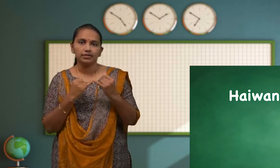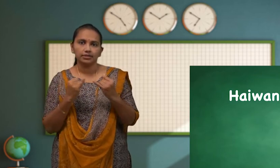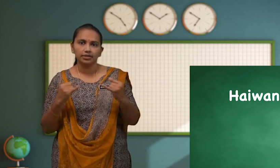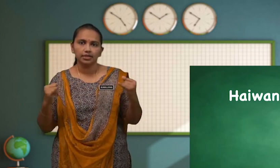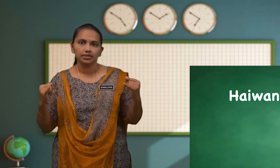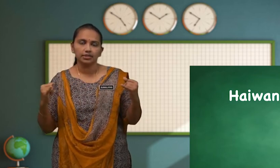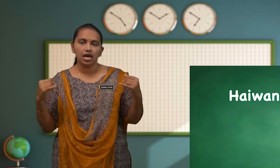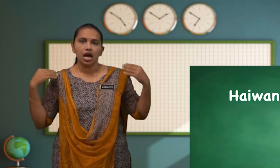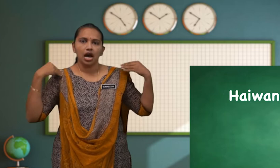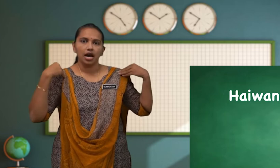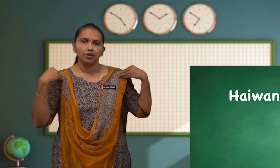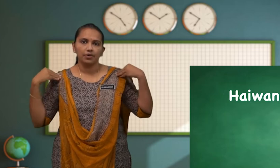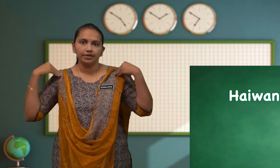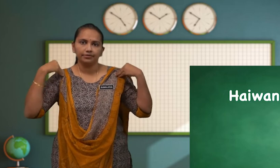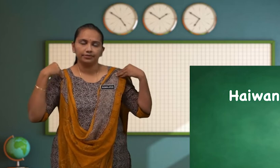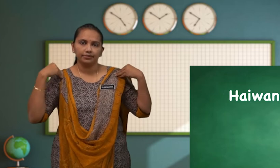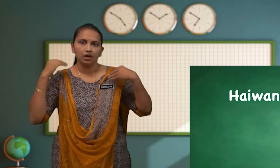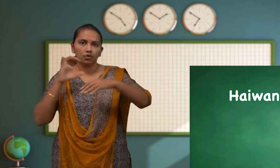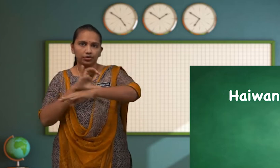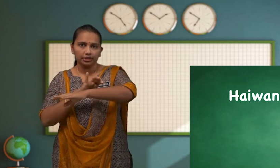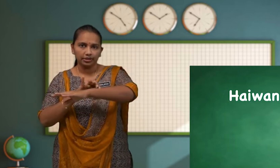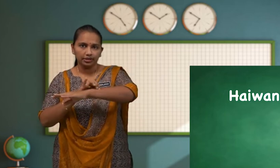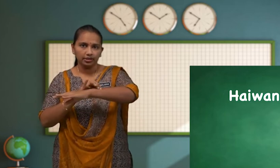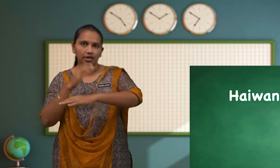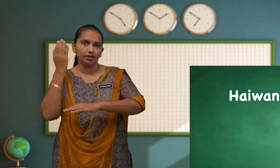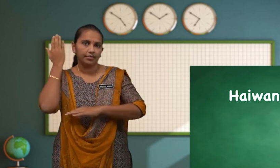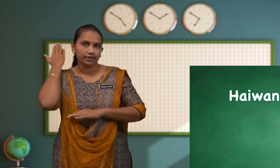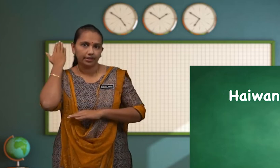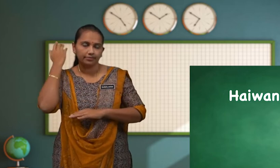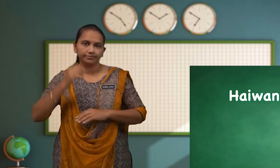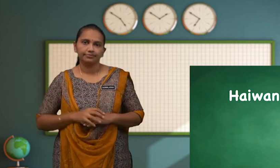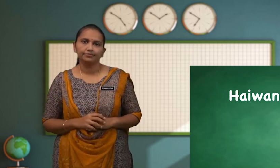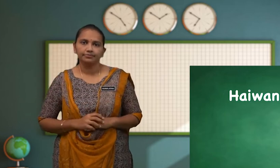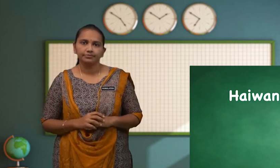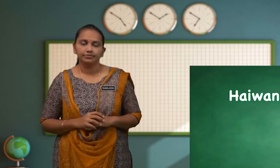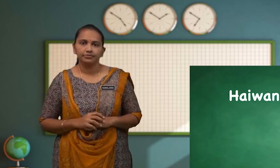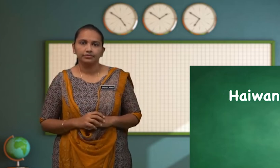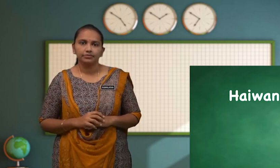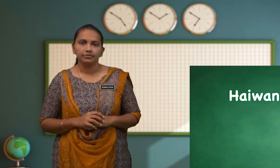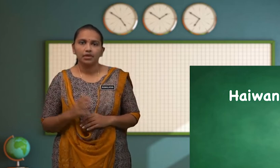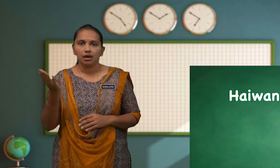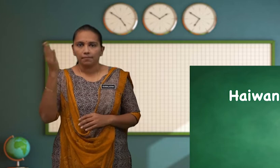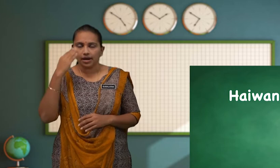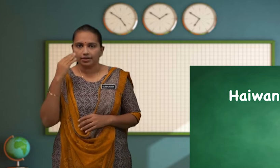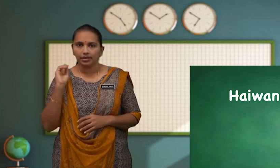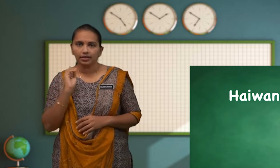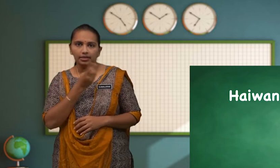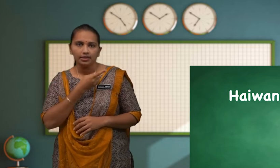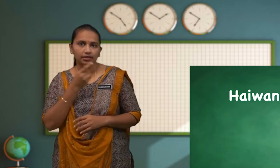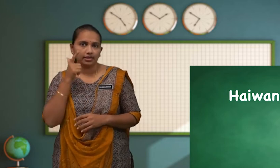Jenis Haiwan Berter Berata Mari kita